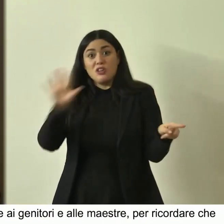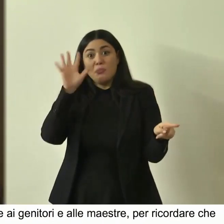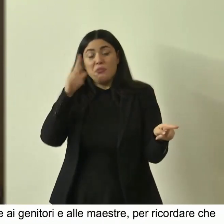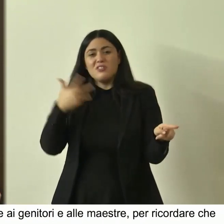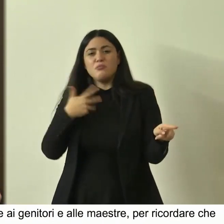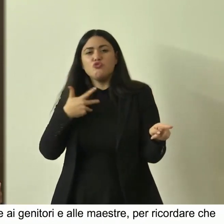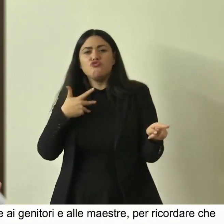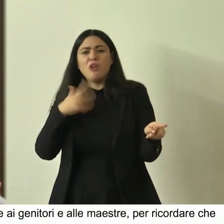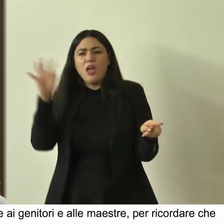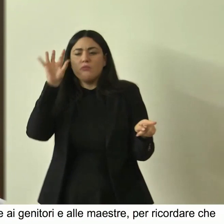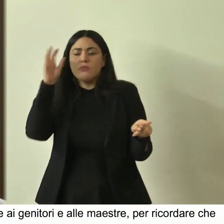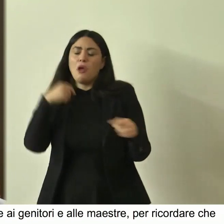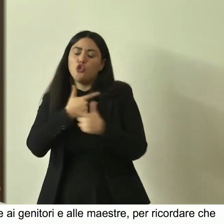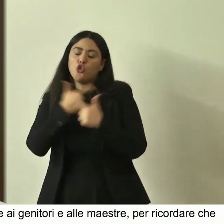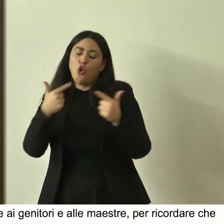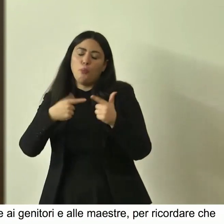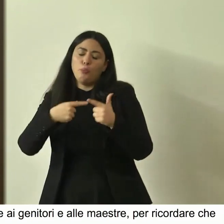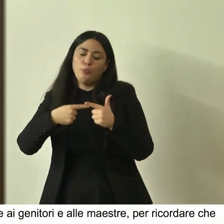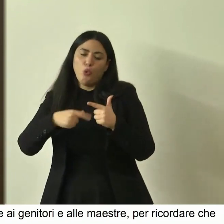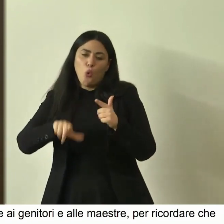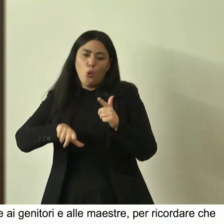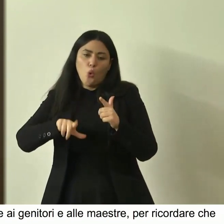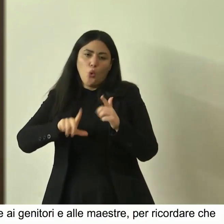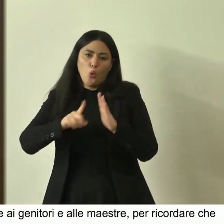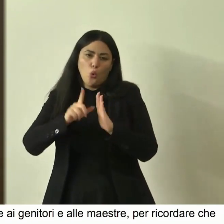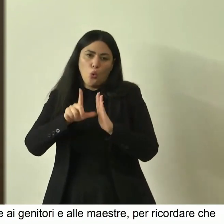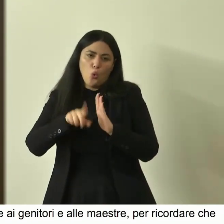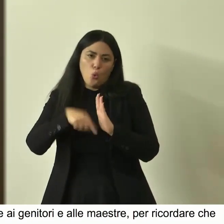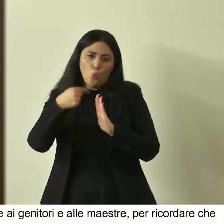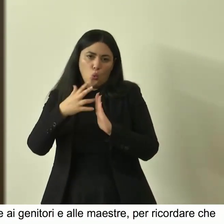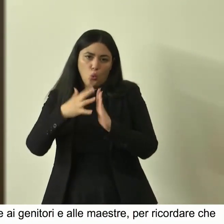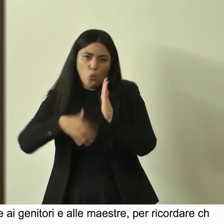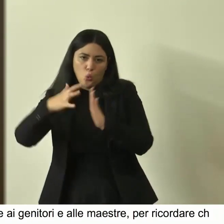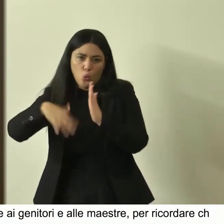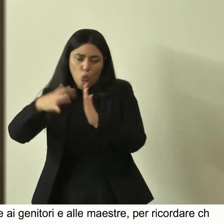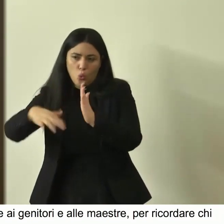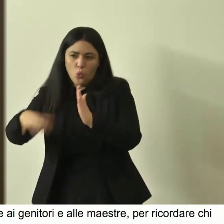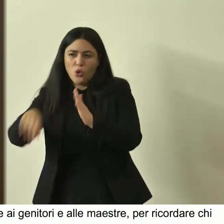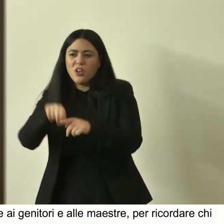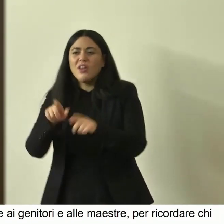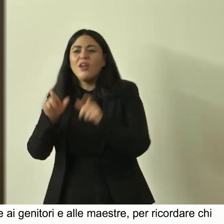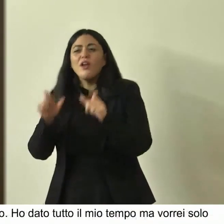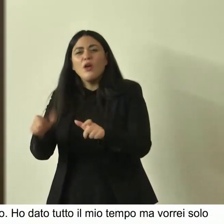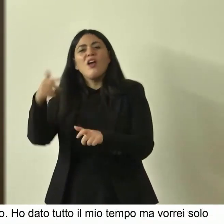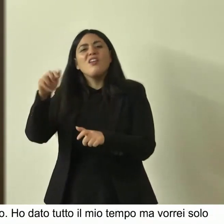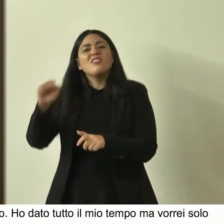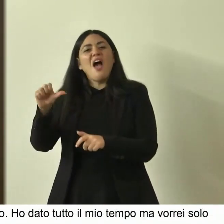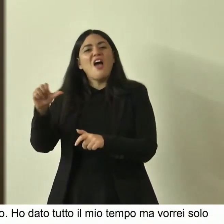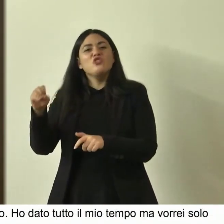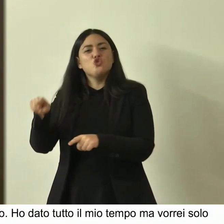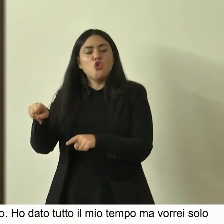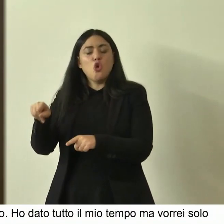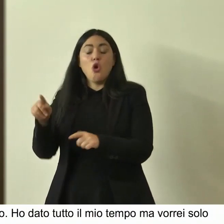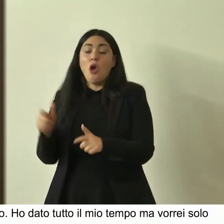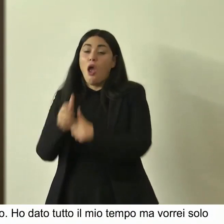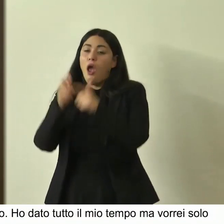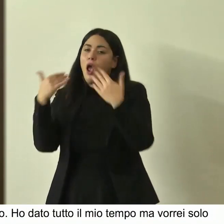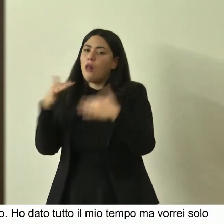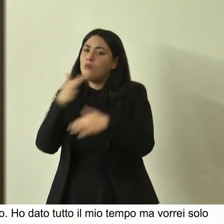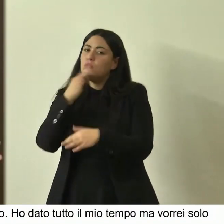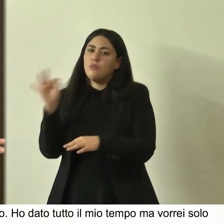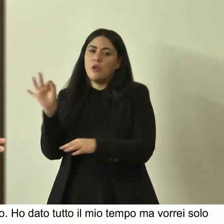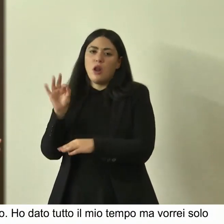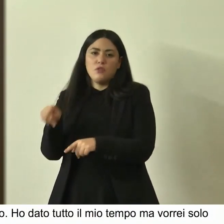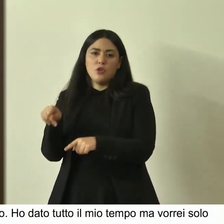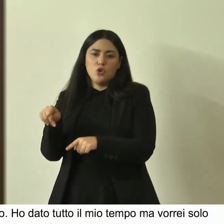versi meravigliosi ma troppo lunghi di vita Sacco il West sul Tasso per esempio un altro albero meraviglioso che qualche volta